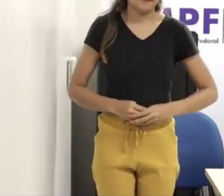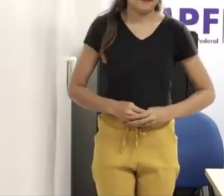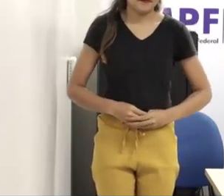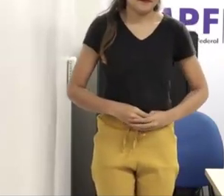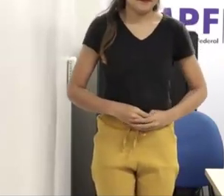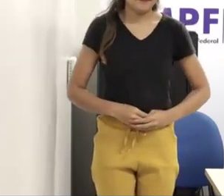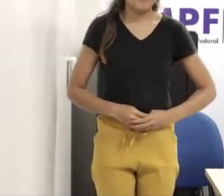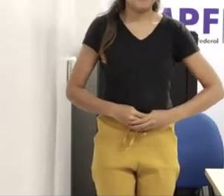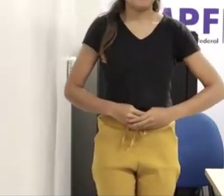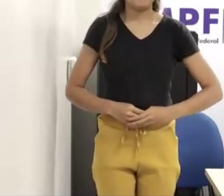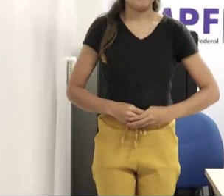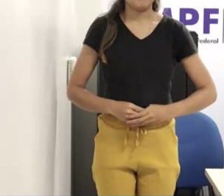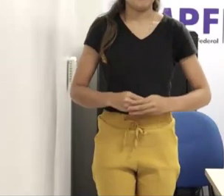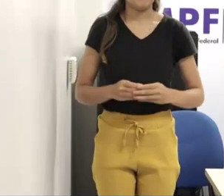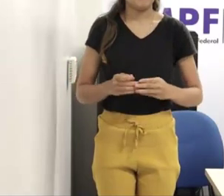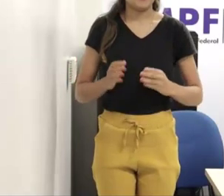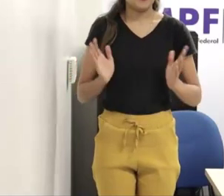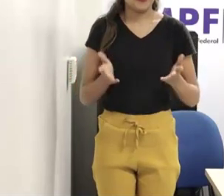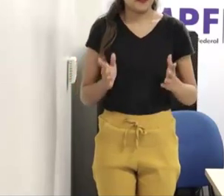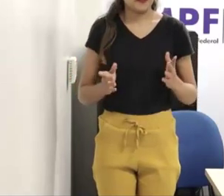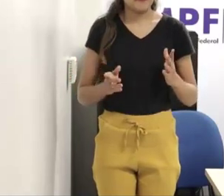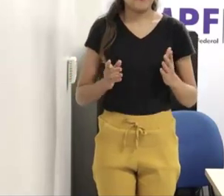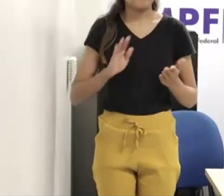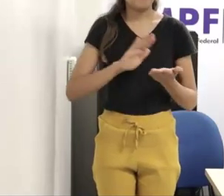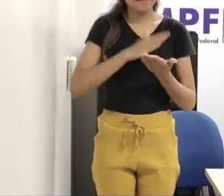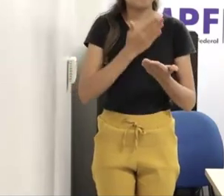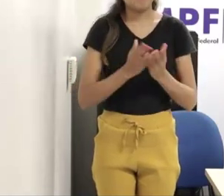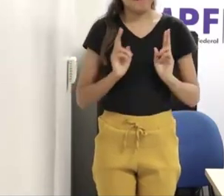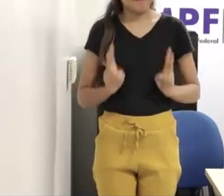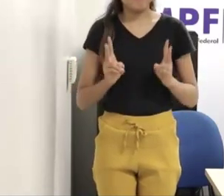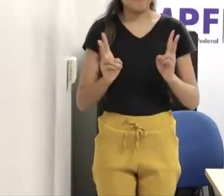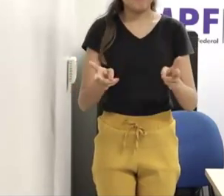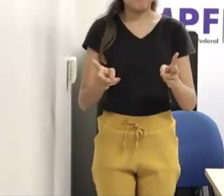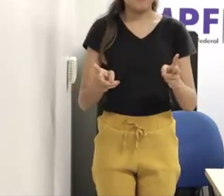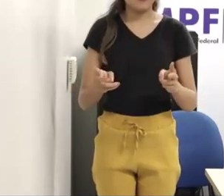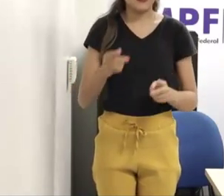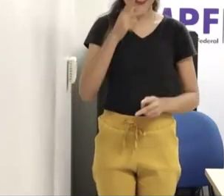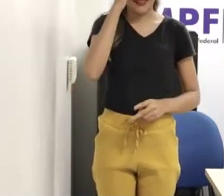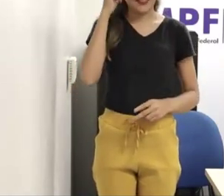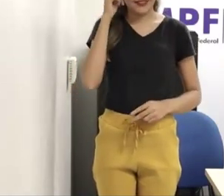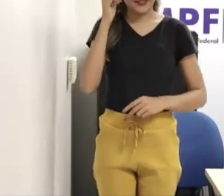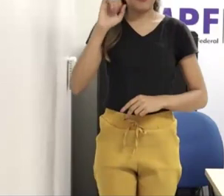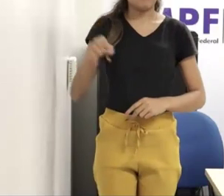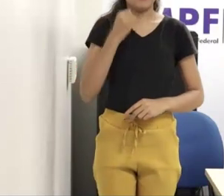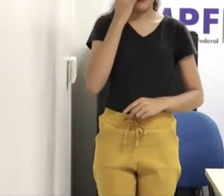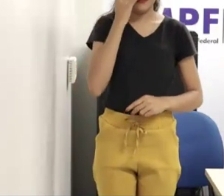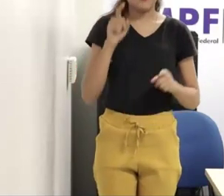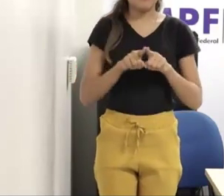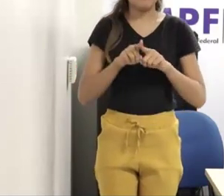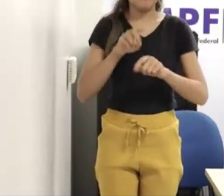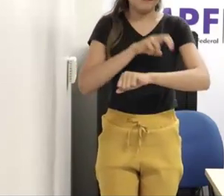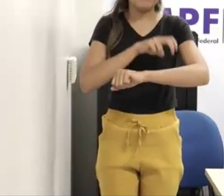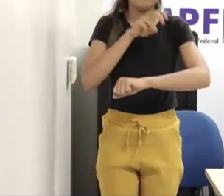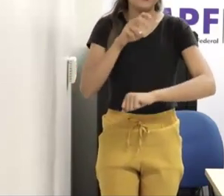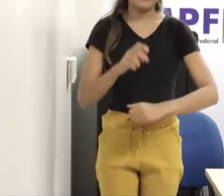com as intérpretes em Libras, Marilzelene Portela Pedroso e Juliana Gomes da Silva. O nosso